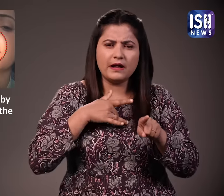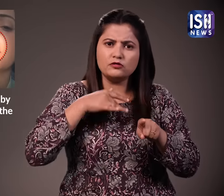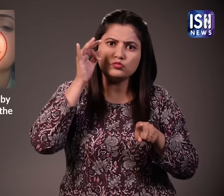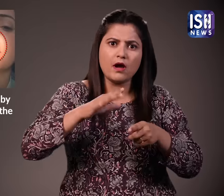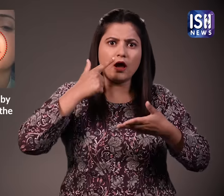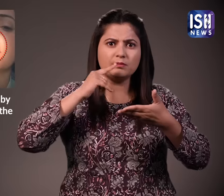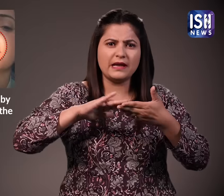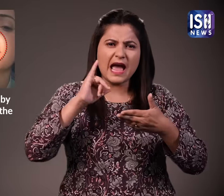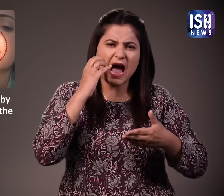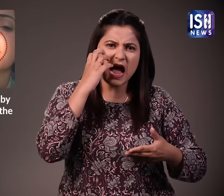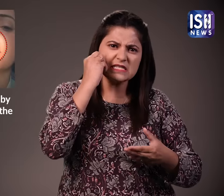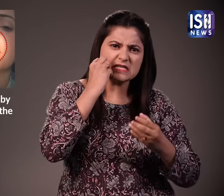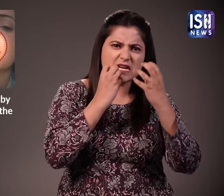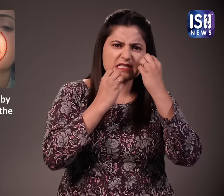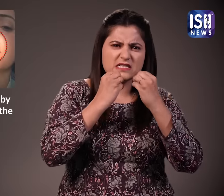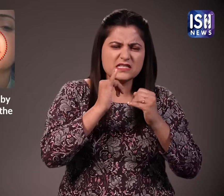यह अटकले भी खुब वाइरल हुई